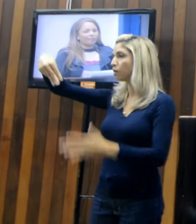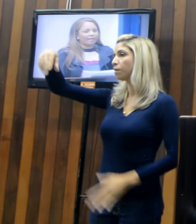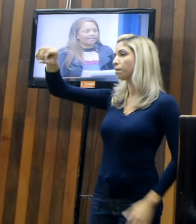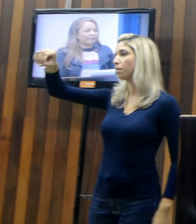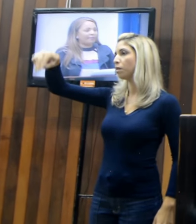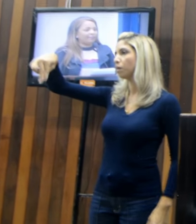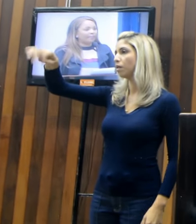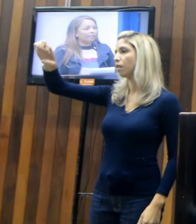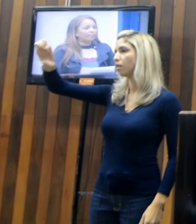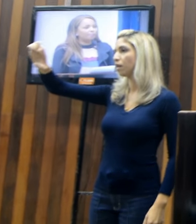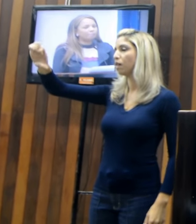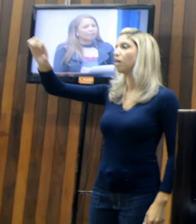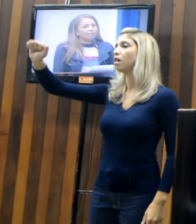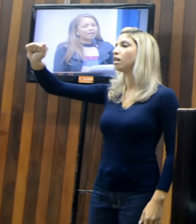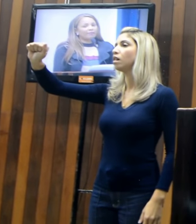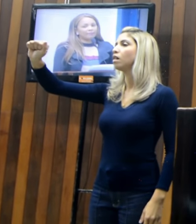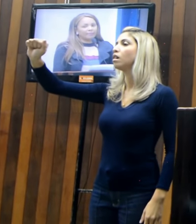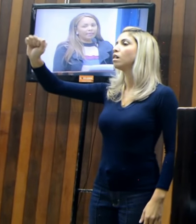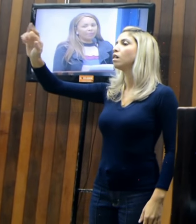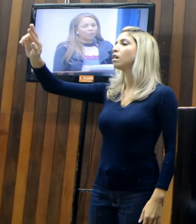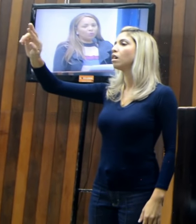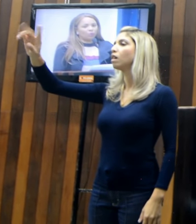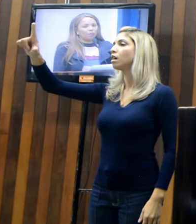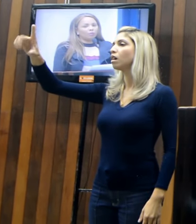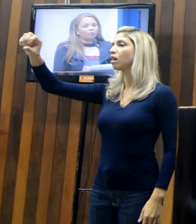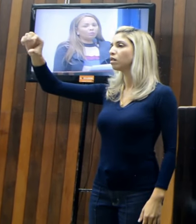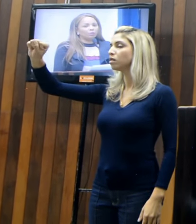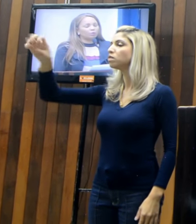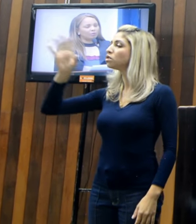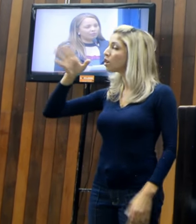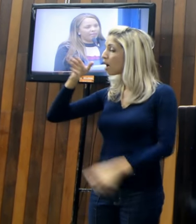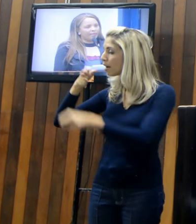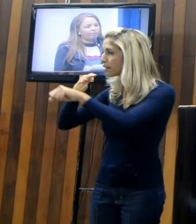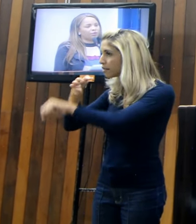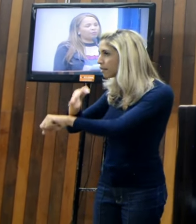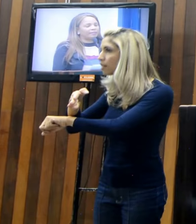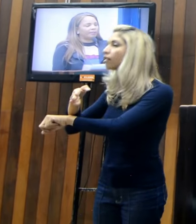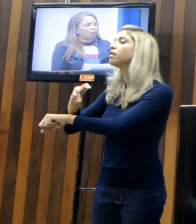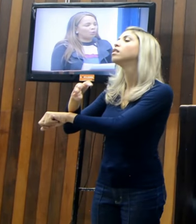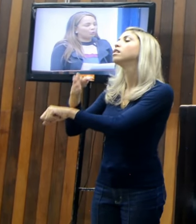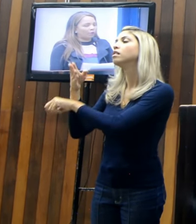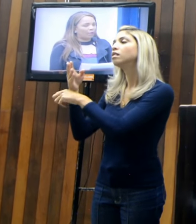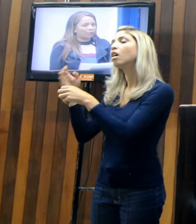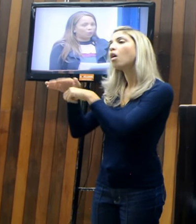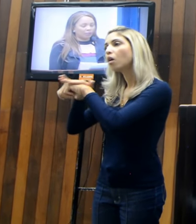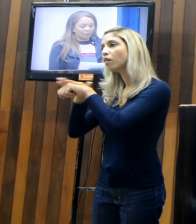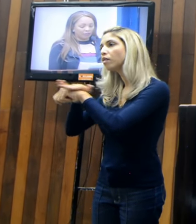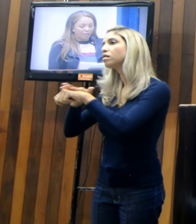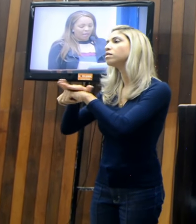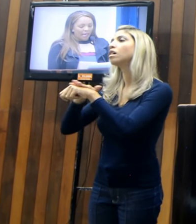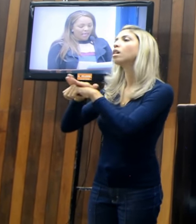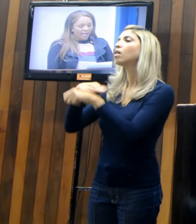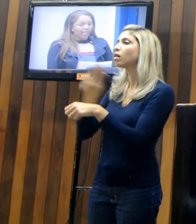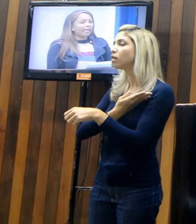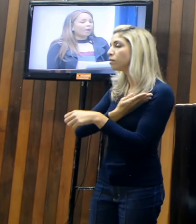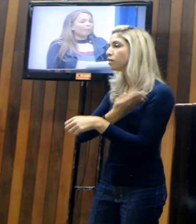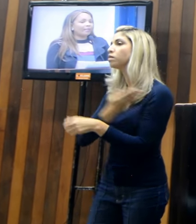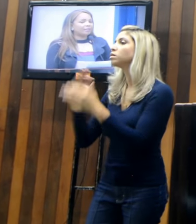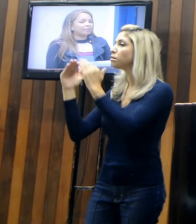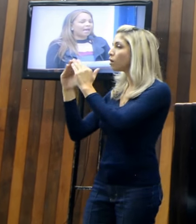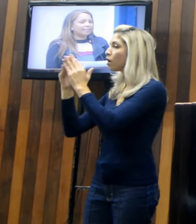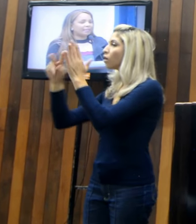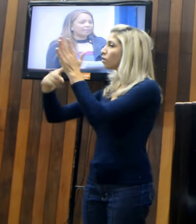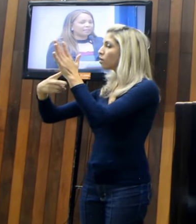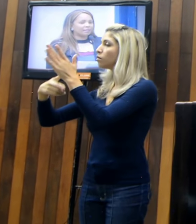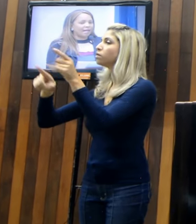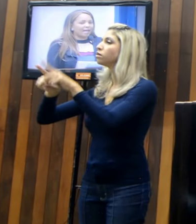condomínio Minha Casa Minha Vida. Já visitei o condomínio por duas vezes, comecei com os moradores, e realmente